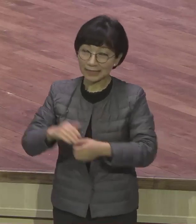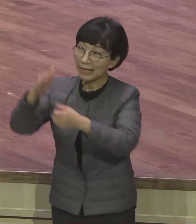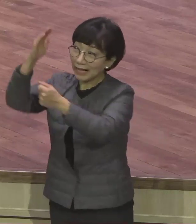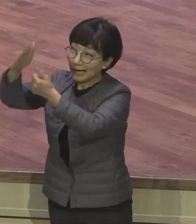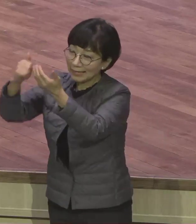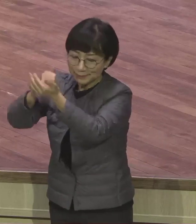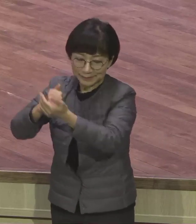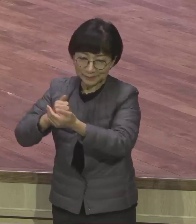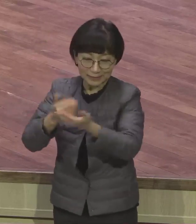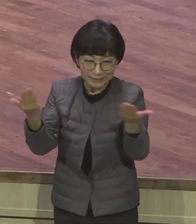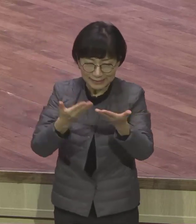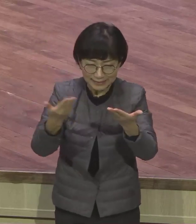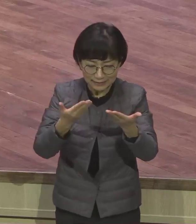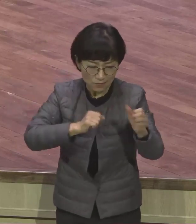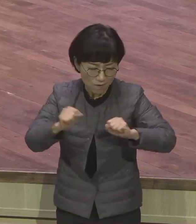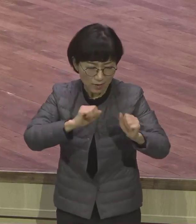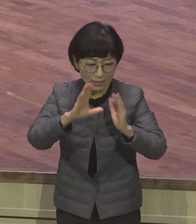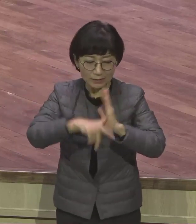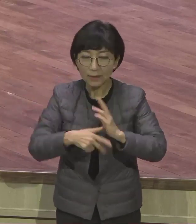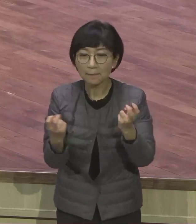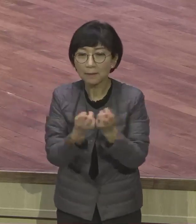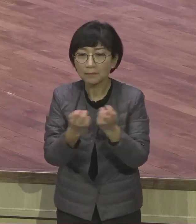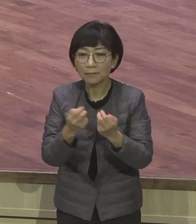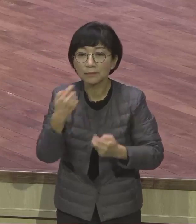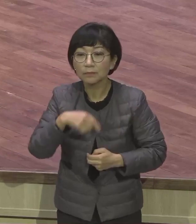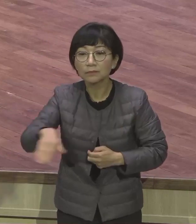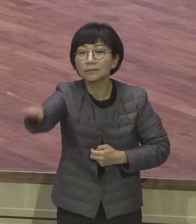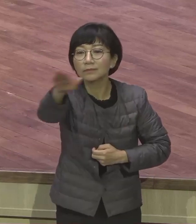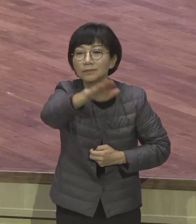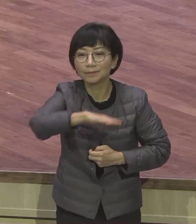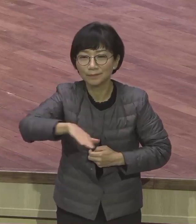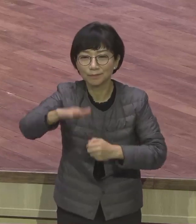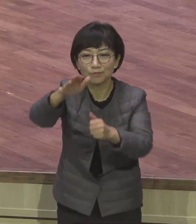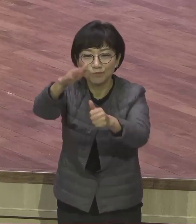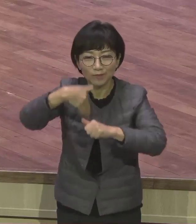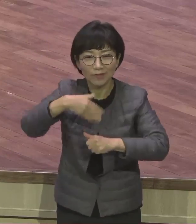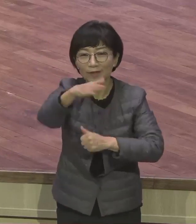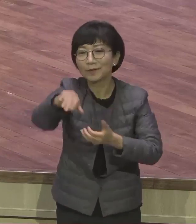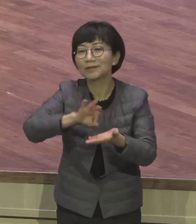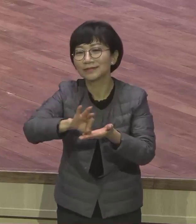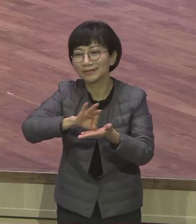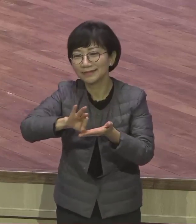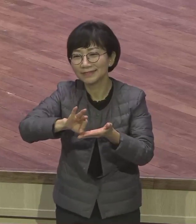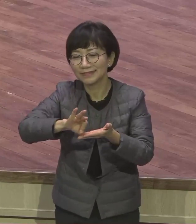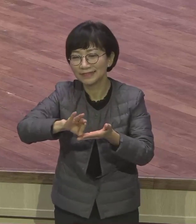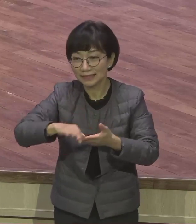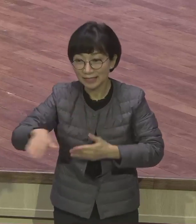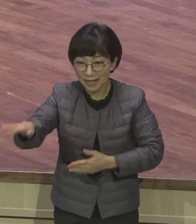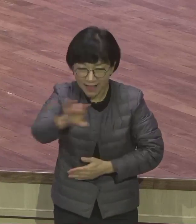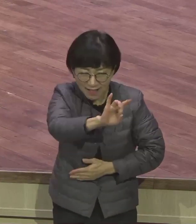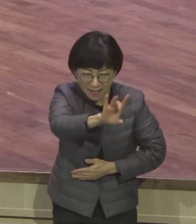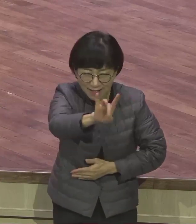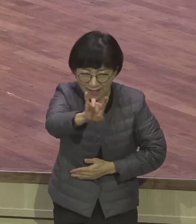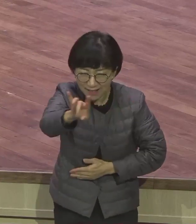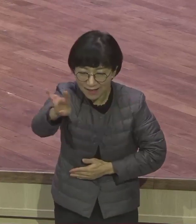하시는 것입니다. 일을 하시고자 하기 위해서 여러분 한 사람 한 사람 생정명